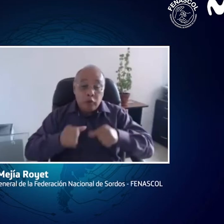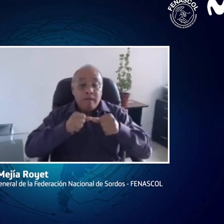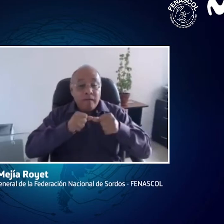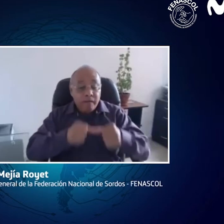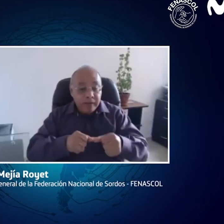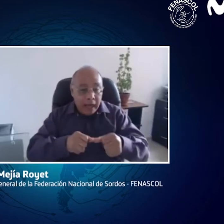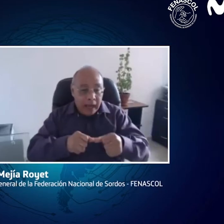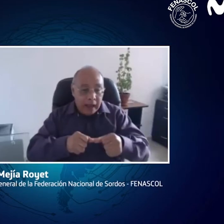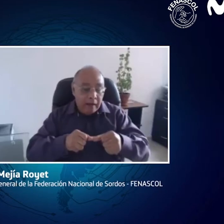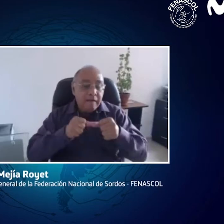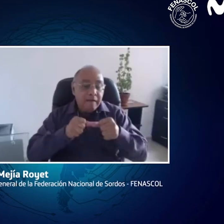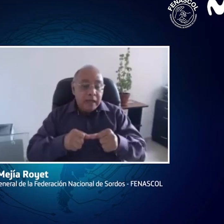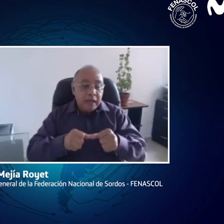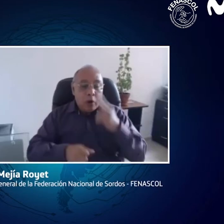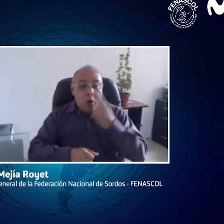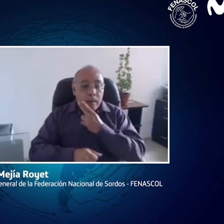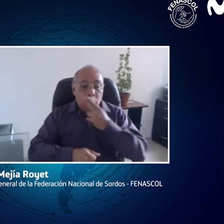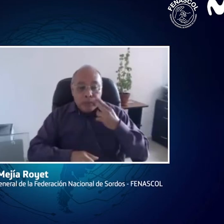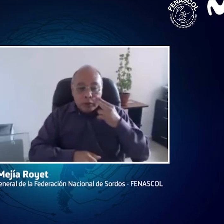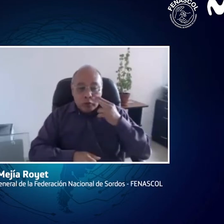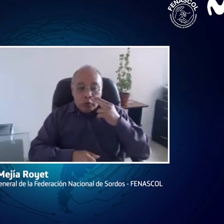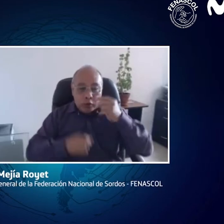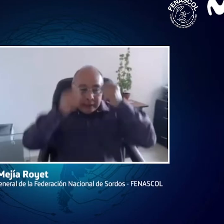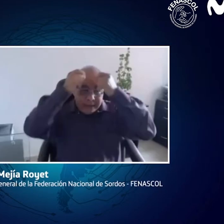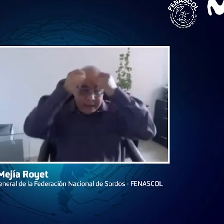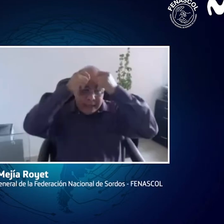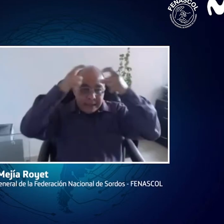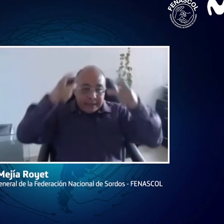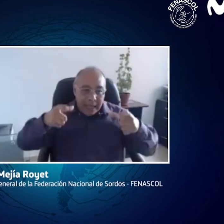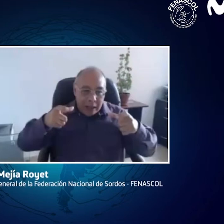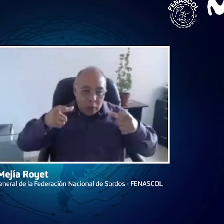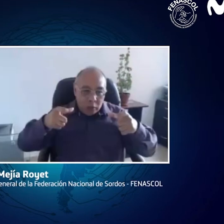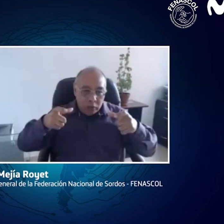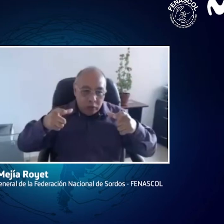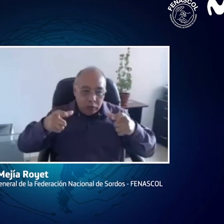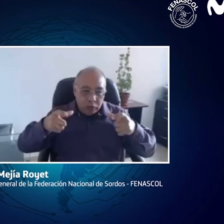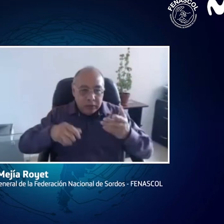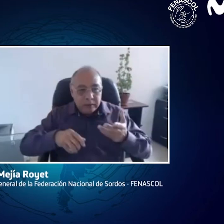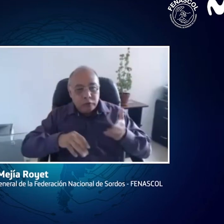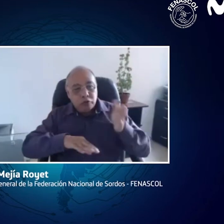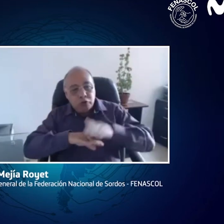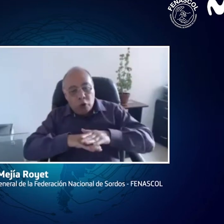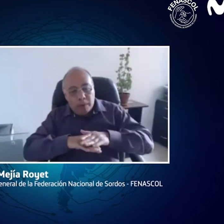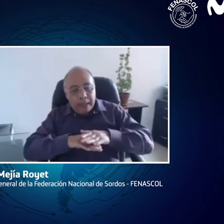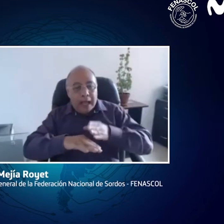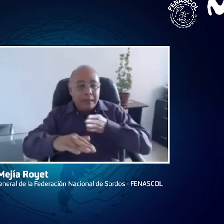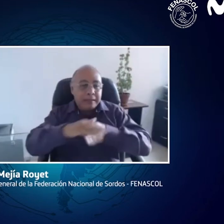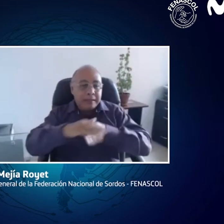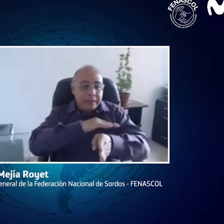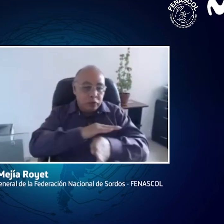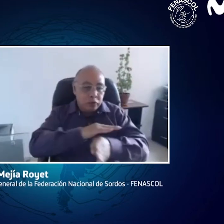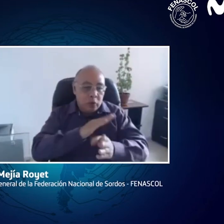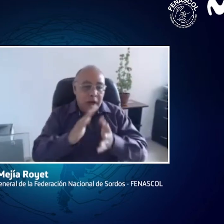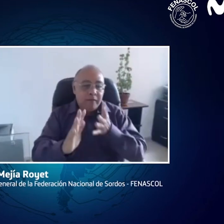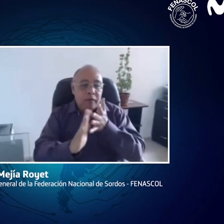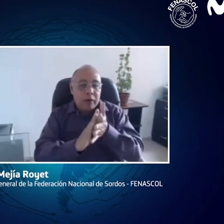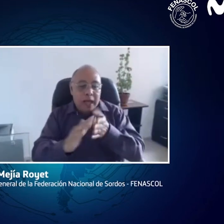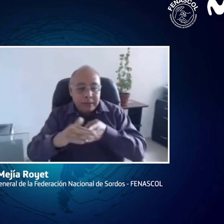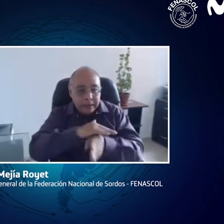aspecto porque la Convención, pues, nos fija un compromiso, y le fija un compromiso